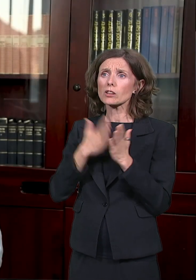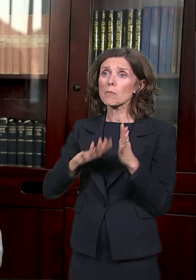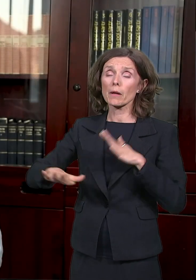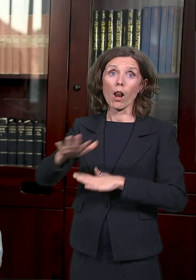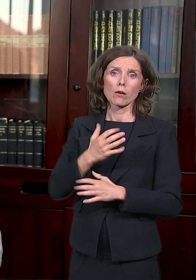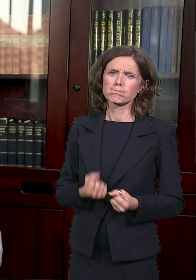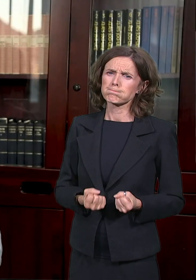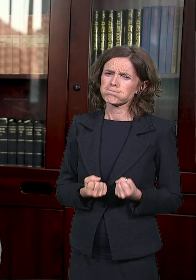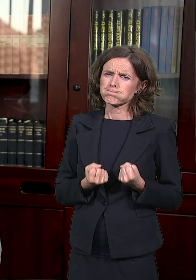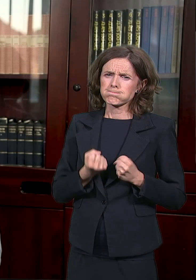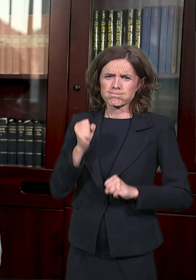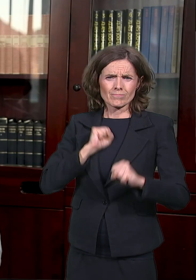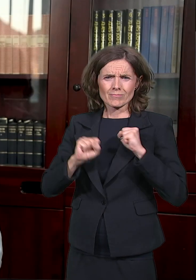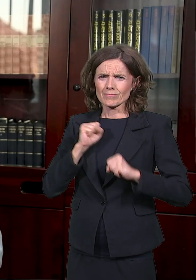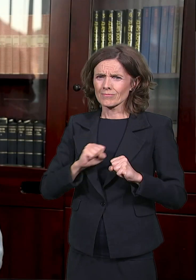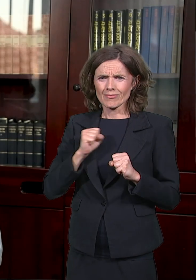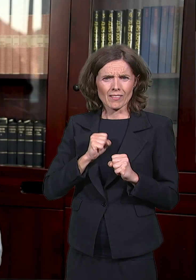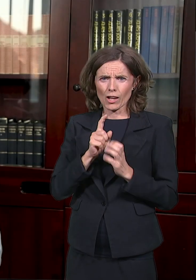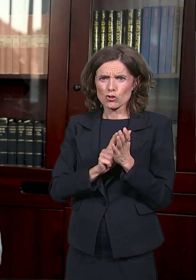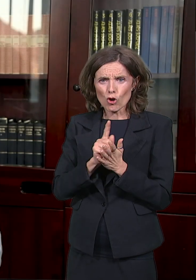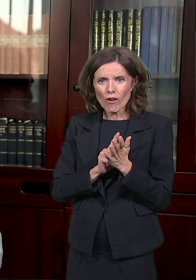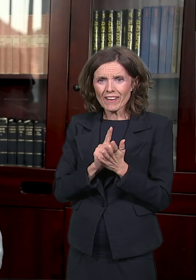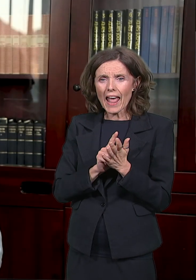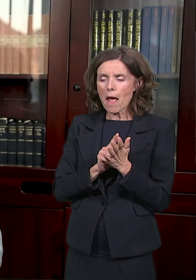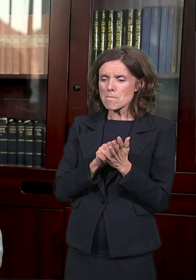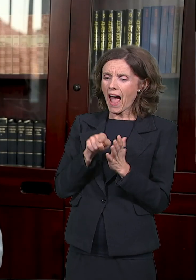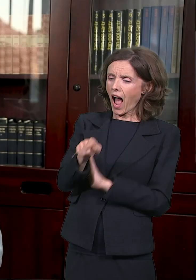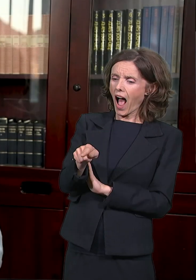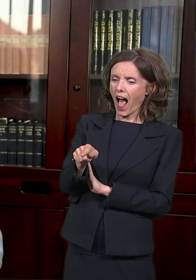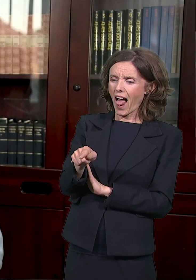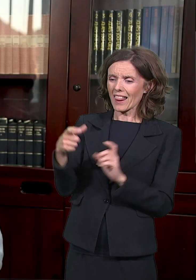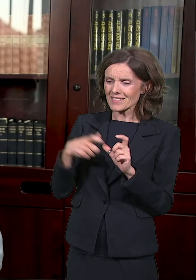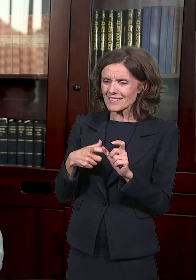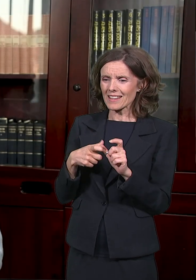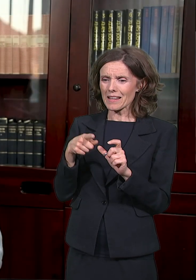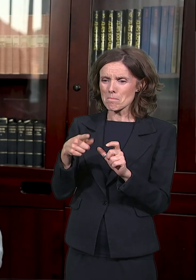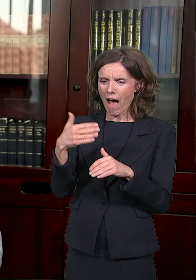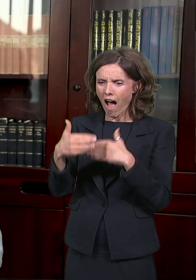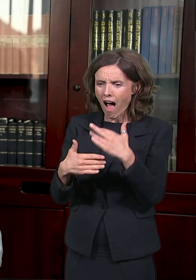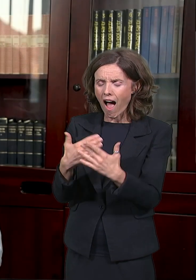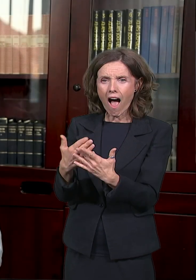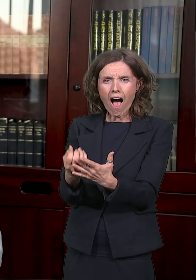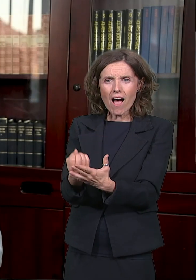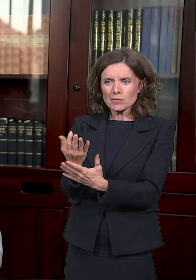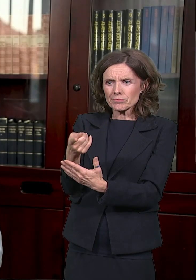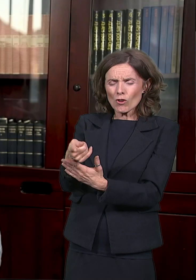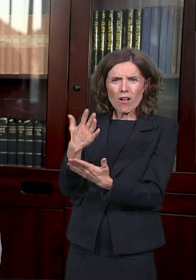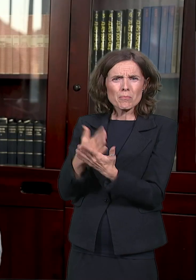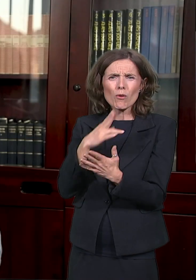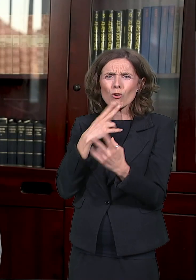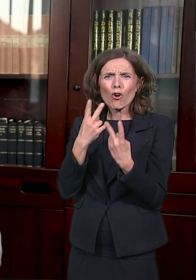su dali odgovor u Simi i Vumanovu, trgovcu, diplomati,